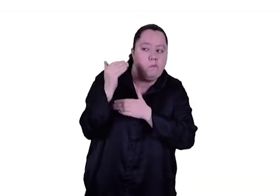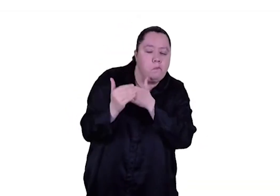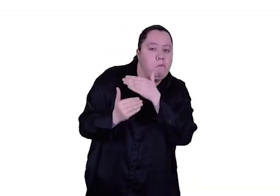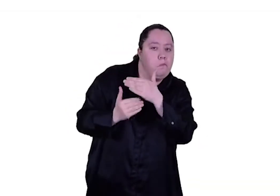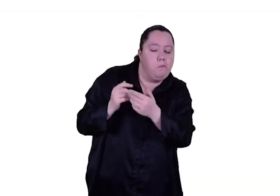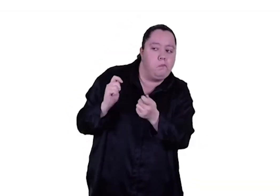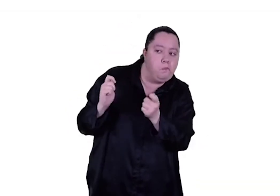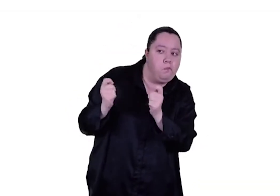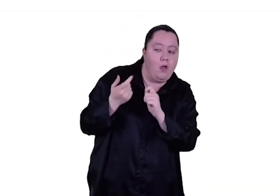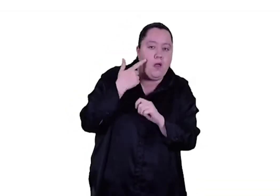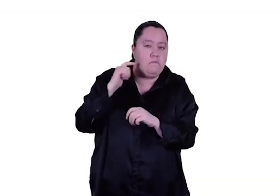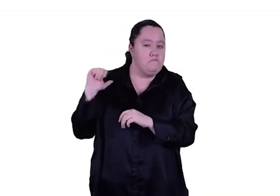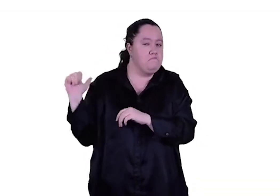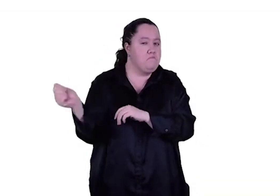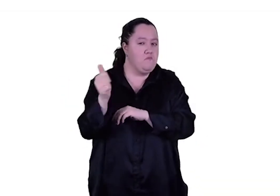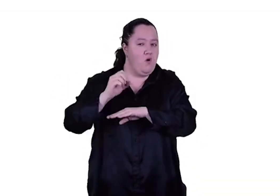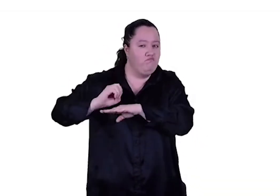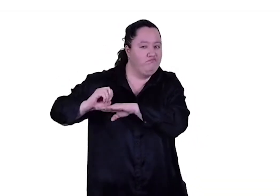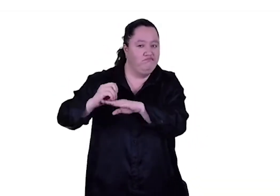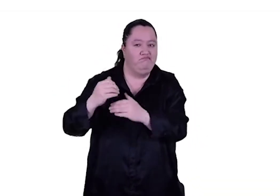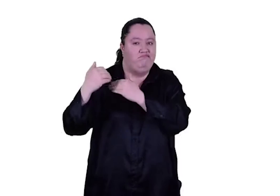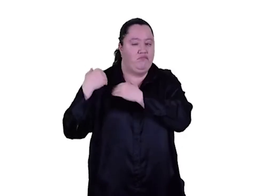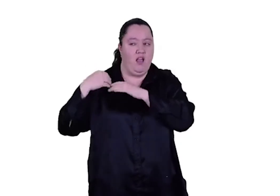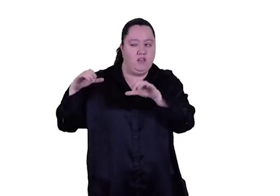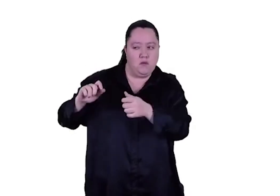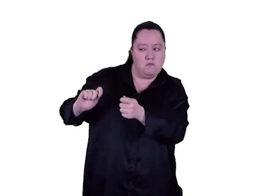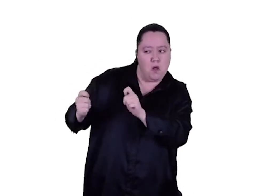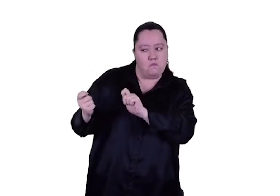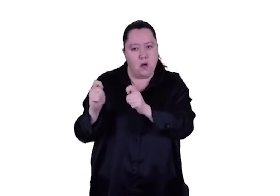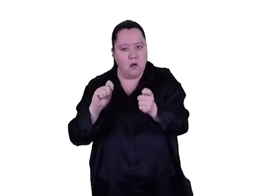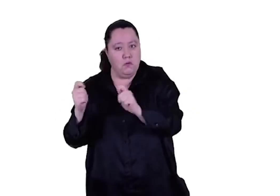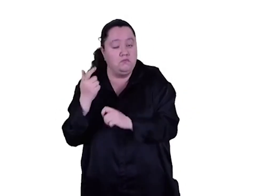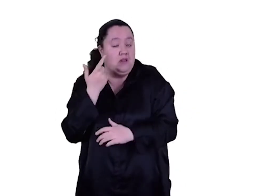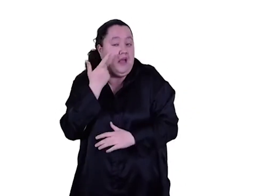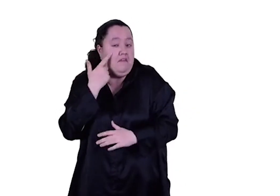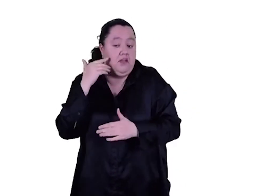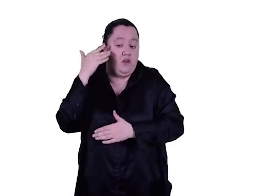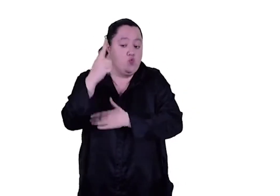cómo evoluciona esperar que esos organismos hagan las adaptaciones correspondientes